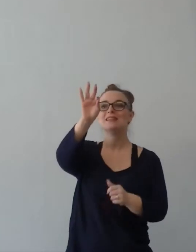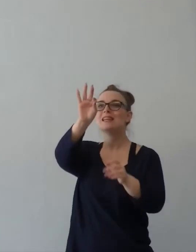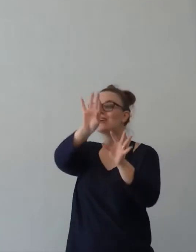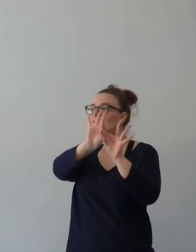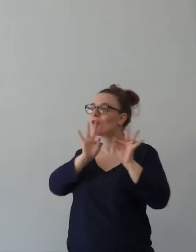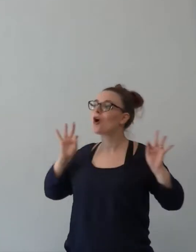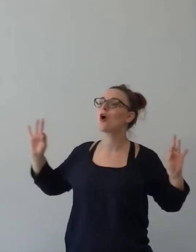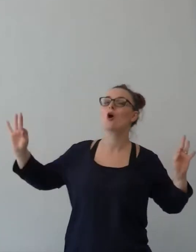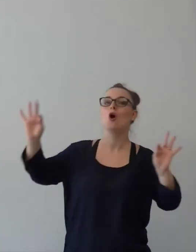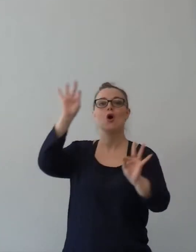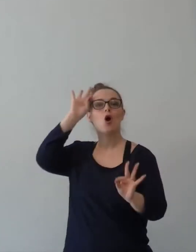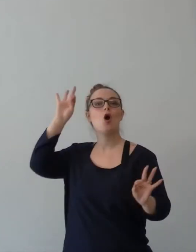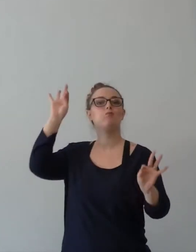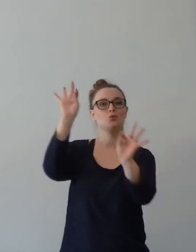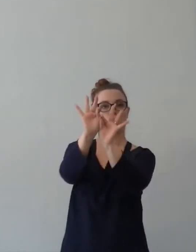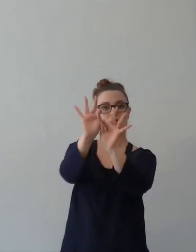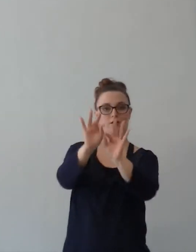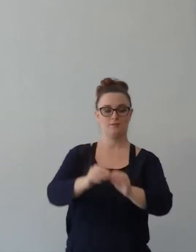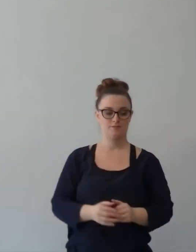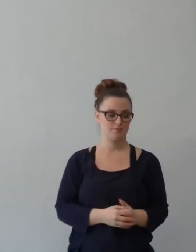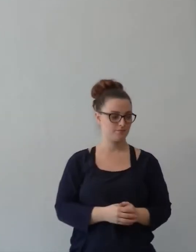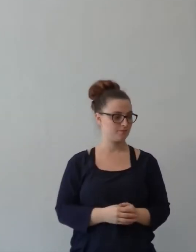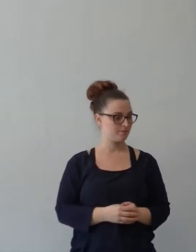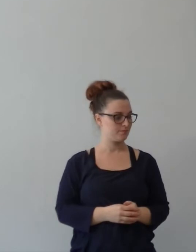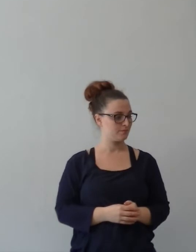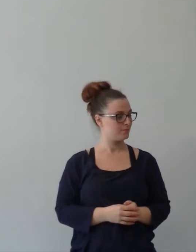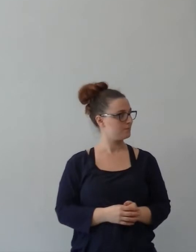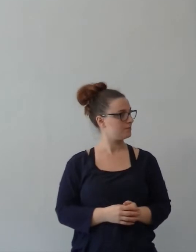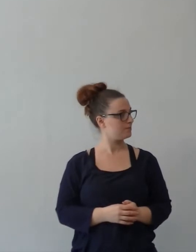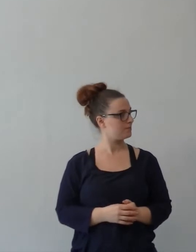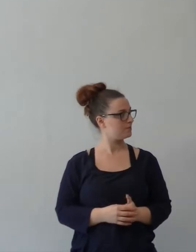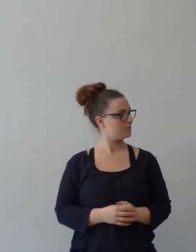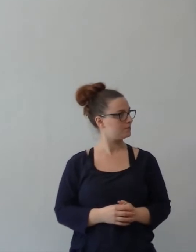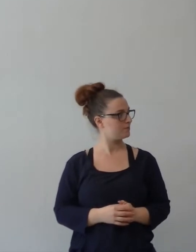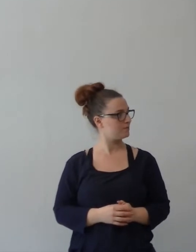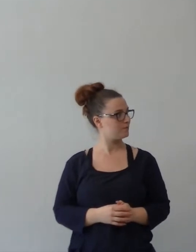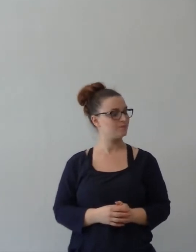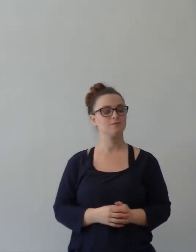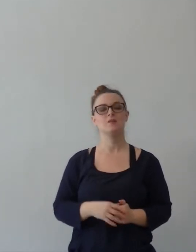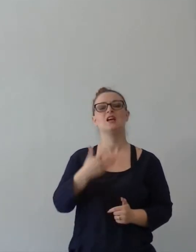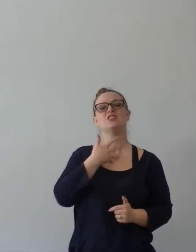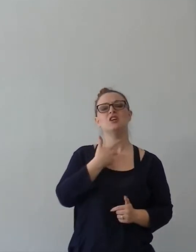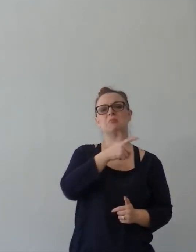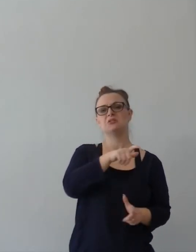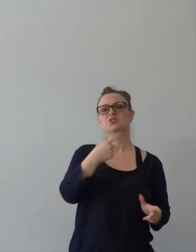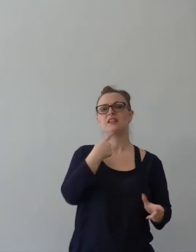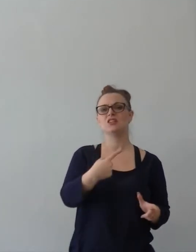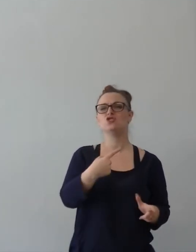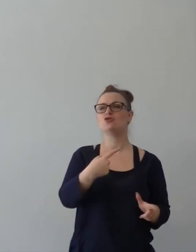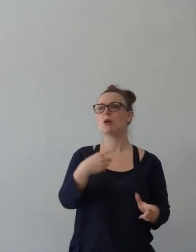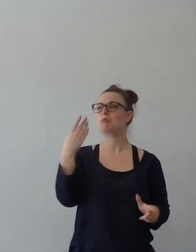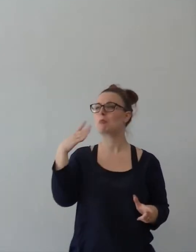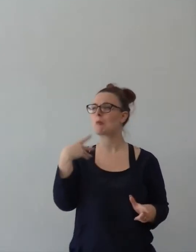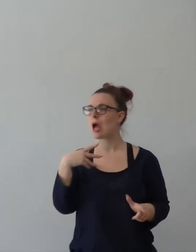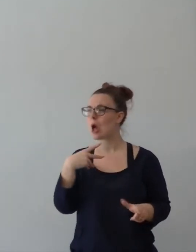Paolo, che era, non si sa, c'è chi dice che era prigioniero a Roma, ma è improbabile, c'è chi dice che era